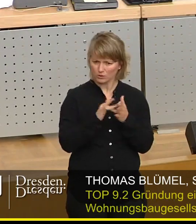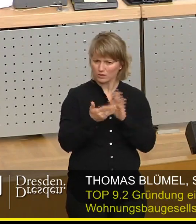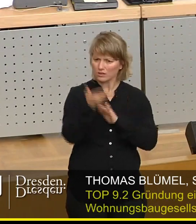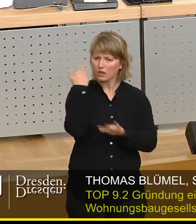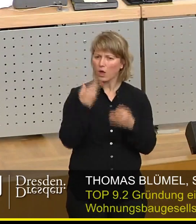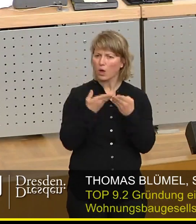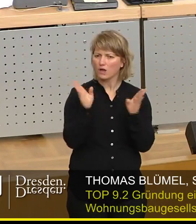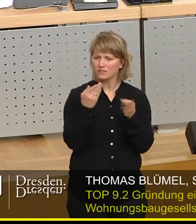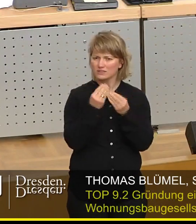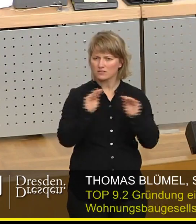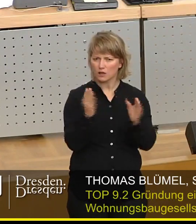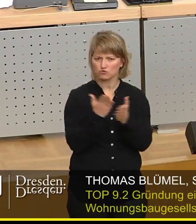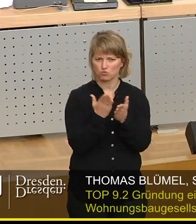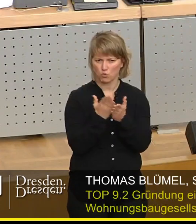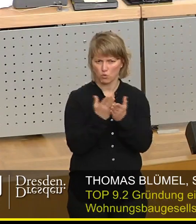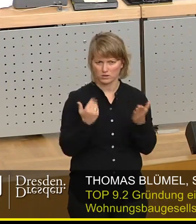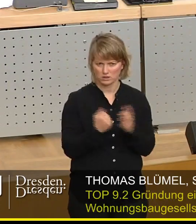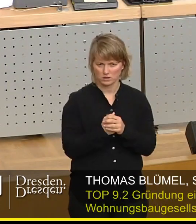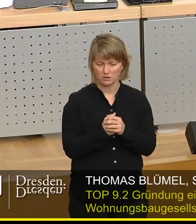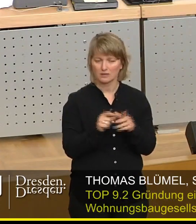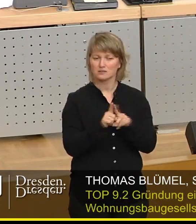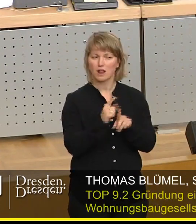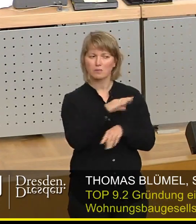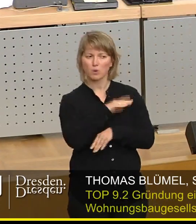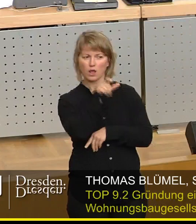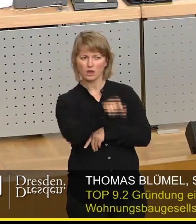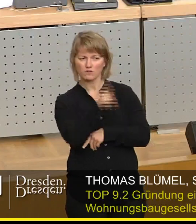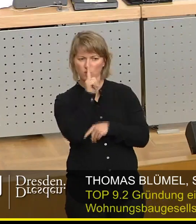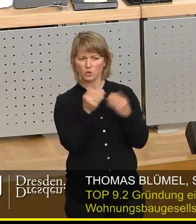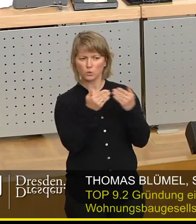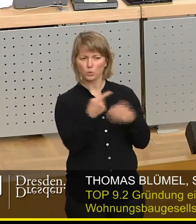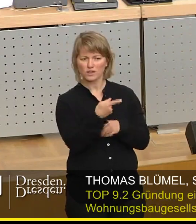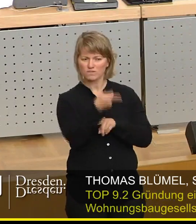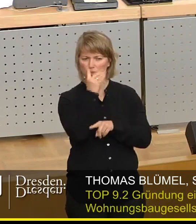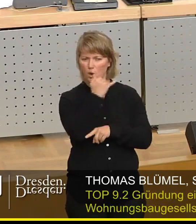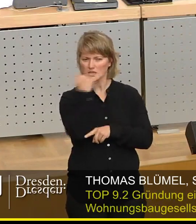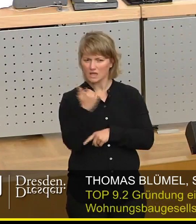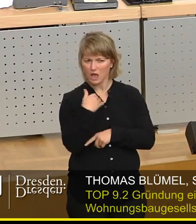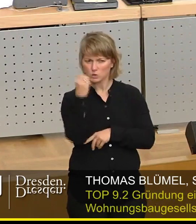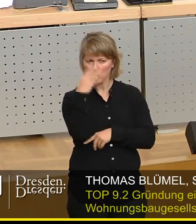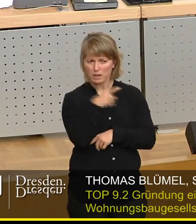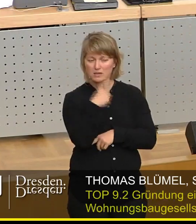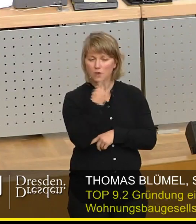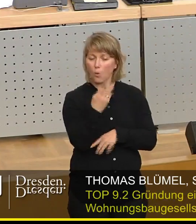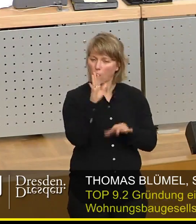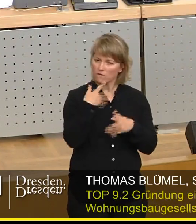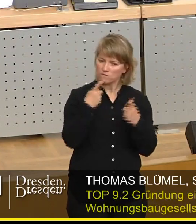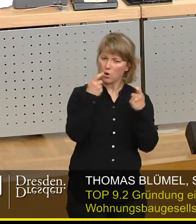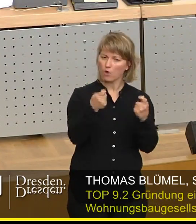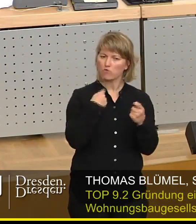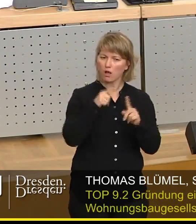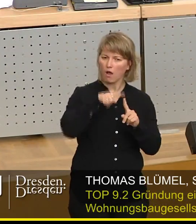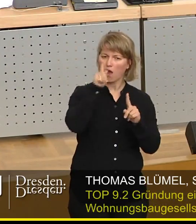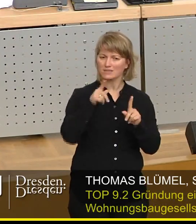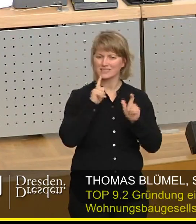öffentlich gesagt haben, so wie die Kollegen der Grünen im vergangenen Jahr im Sommer eine Aktiengesellschaft vorgeschlagen haben als